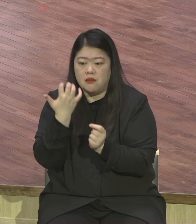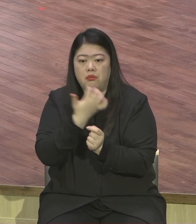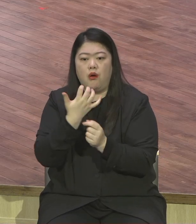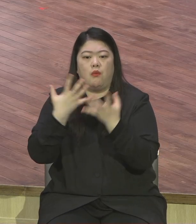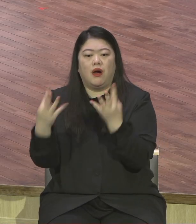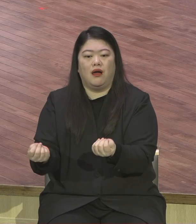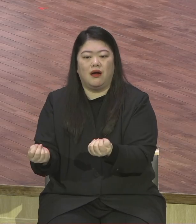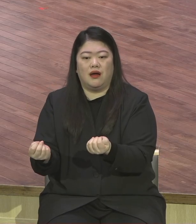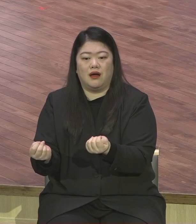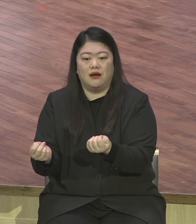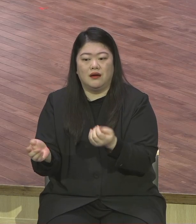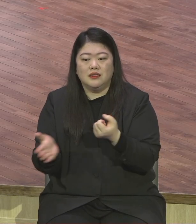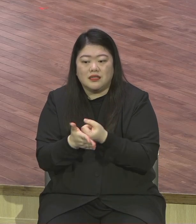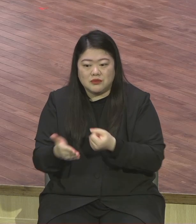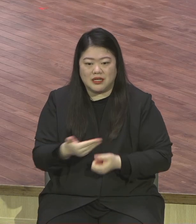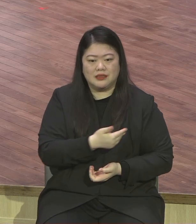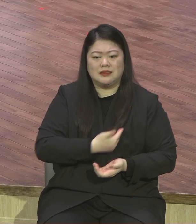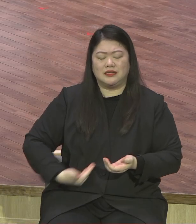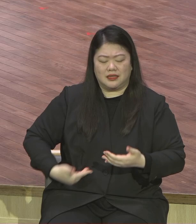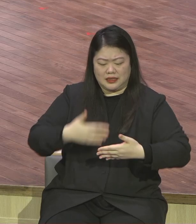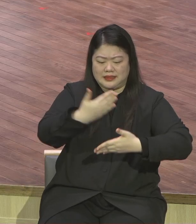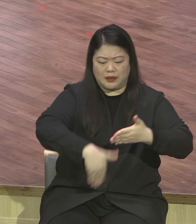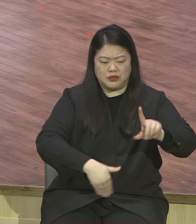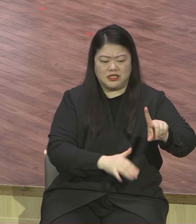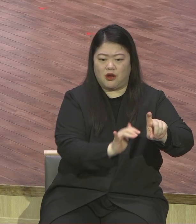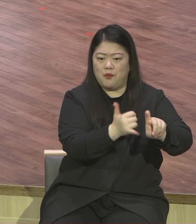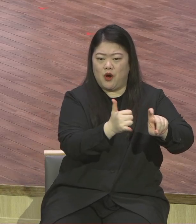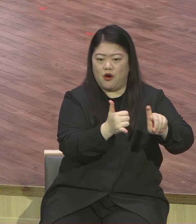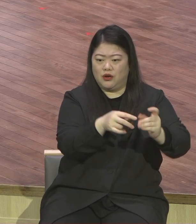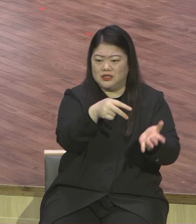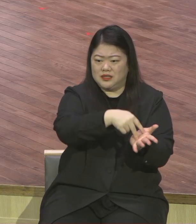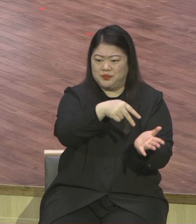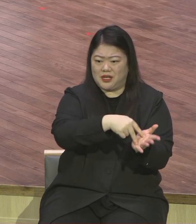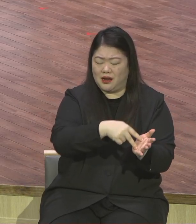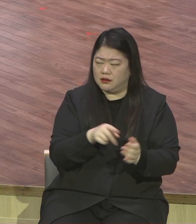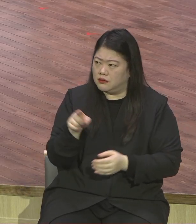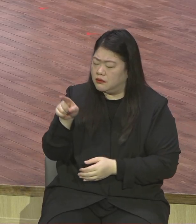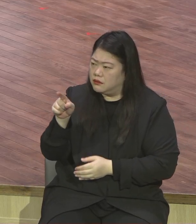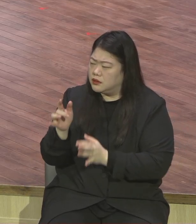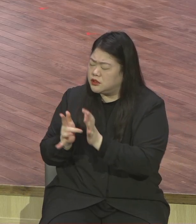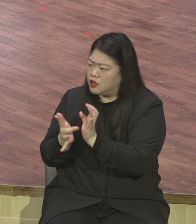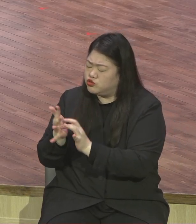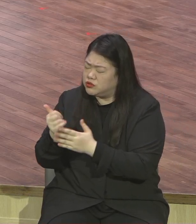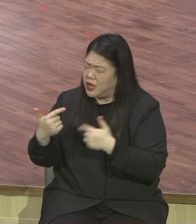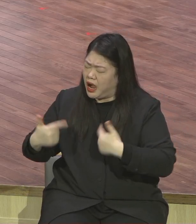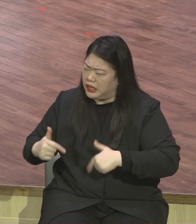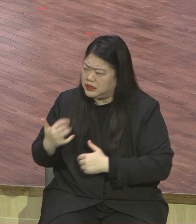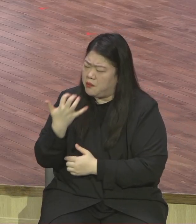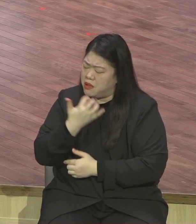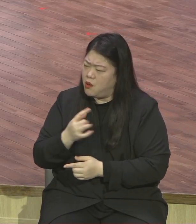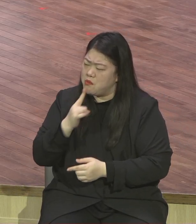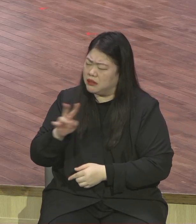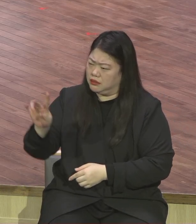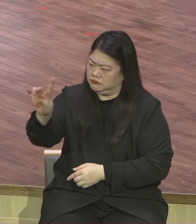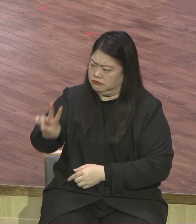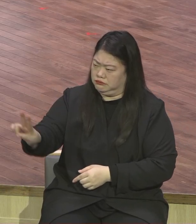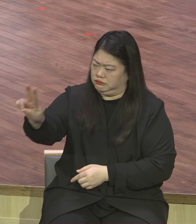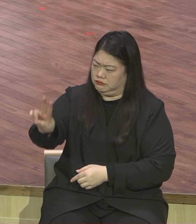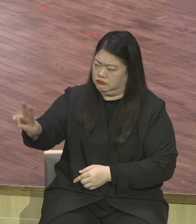제자들이 볼 때에 계속 베드로하고만 이야기 주로 한단 말이에요. 그러니까 막 참지를